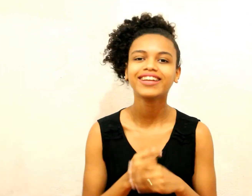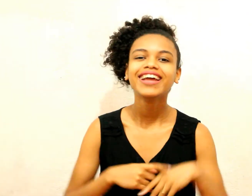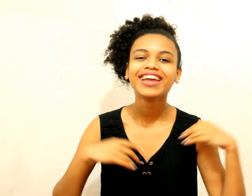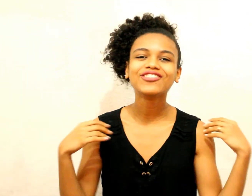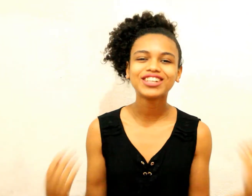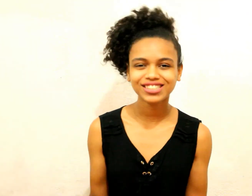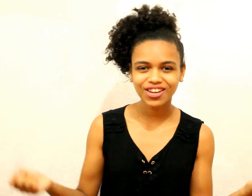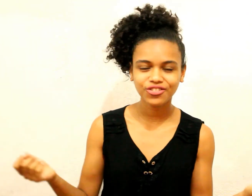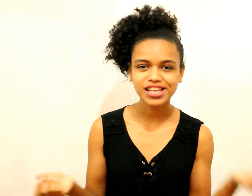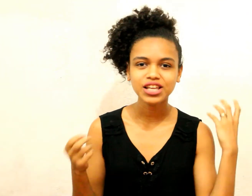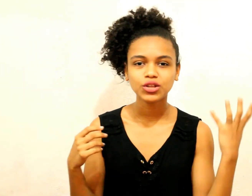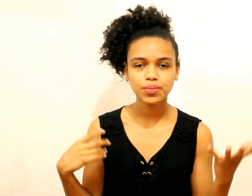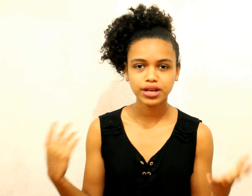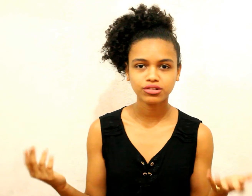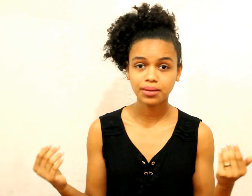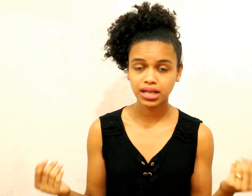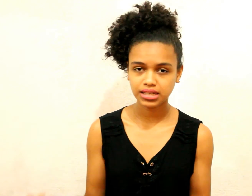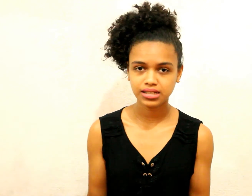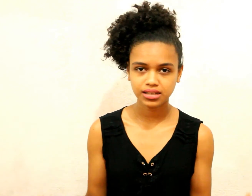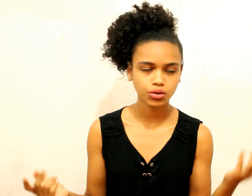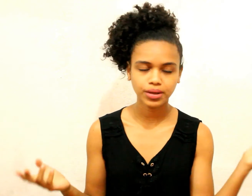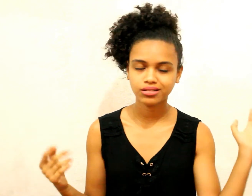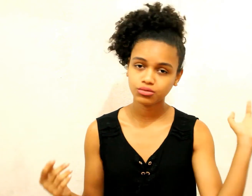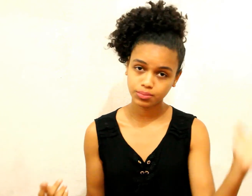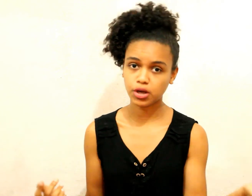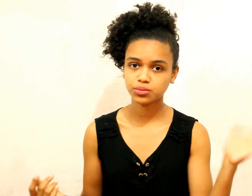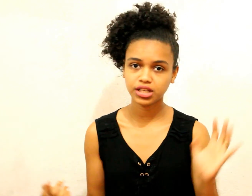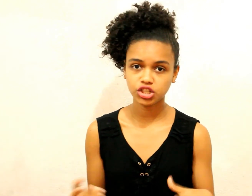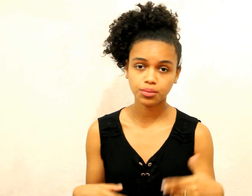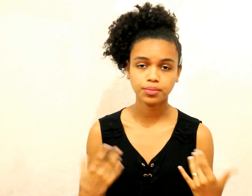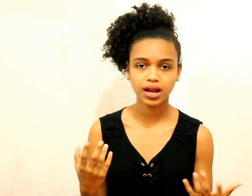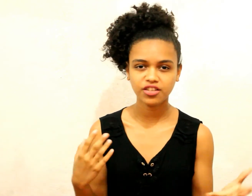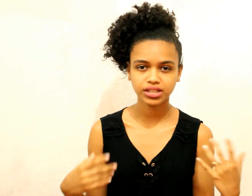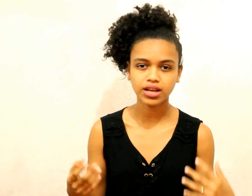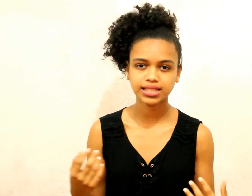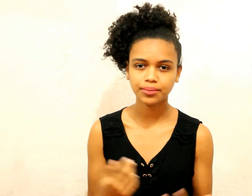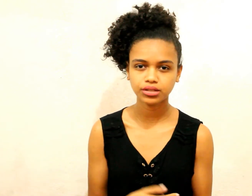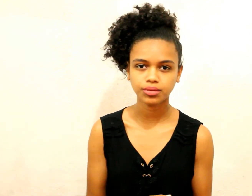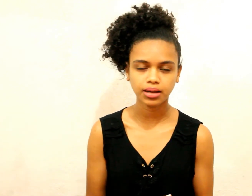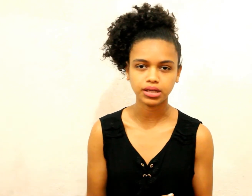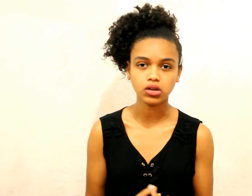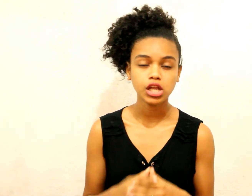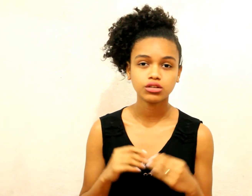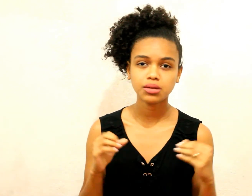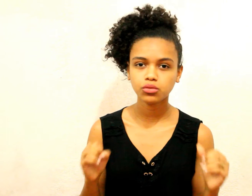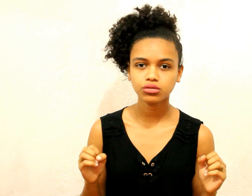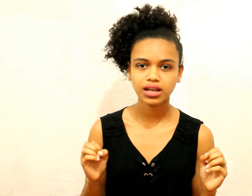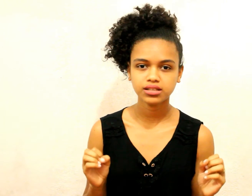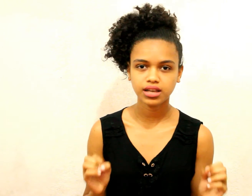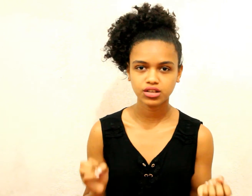E foi isso que eu fiz No período da minha Transição No período Do pós de pique-chope Pra evitar o ressecamento Do meu cabelo Eu usei muito esses 3